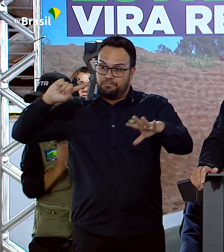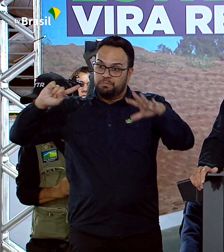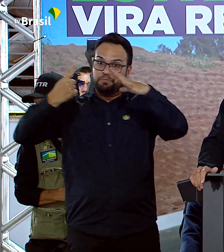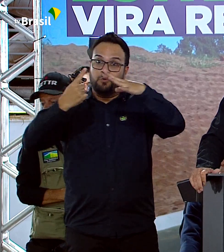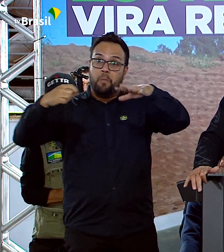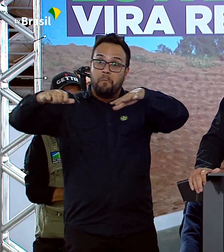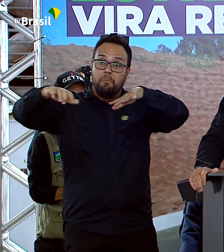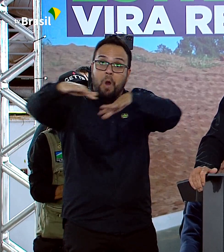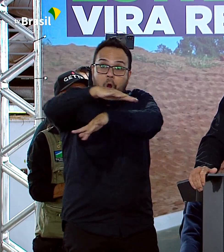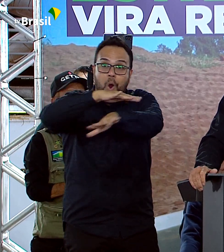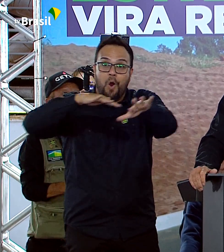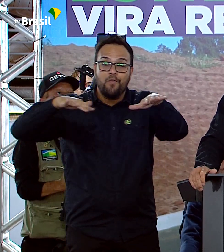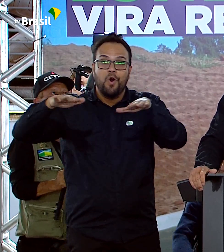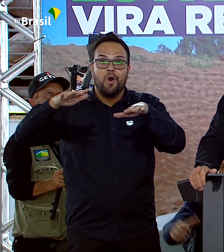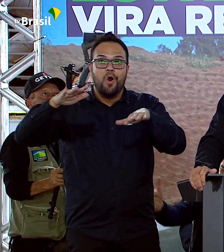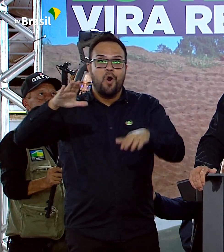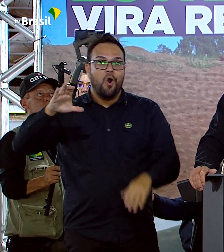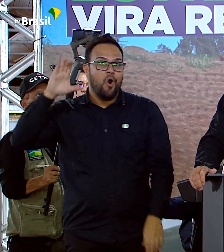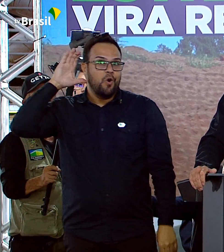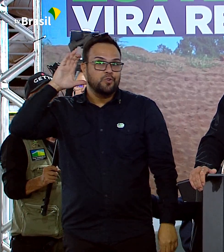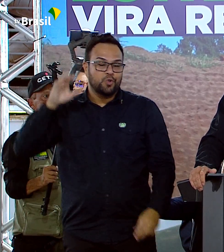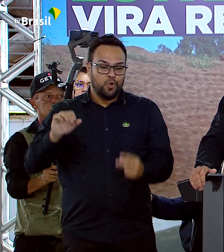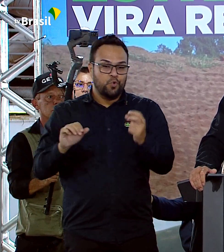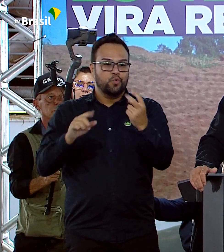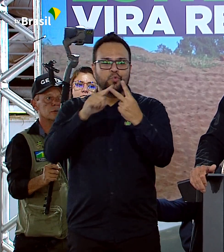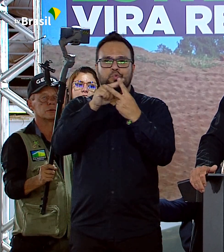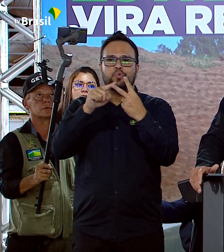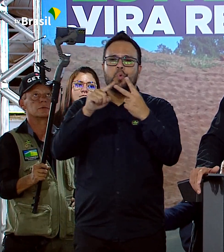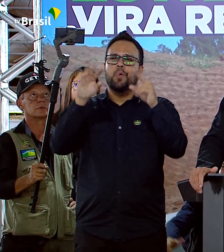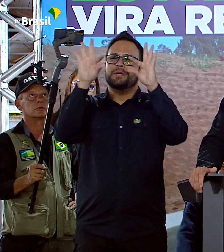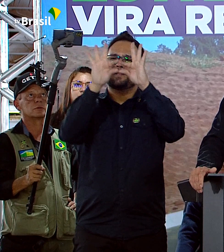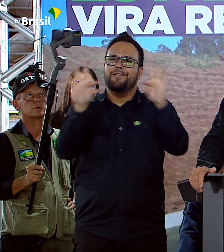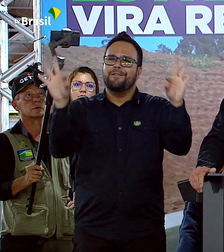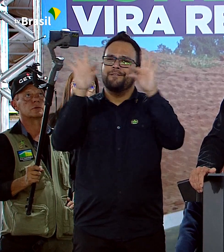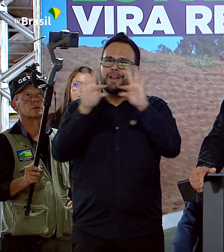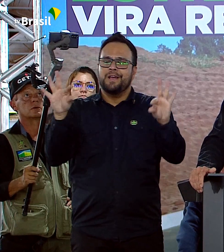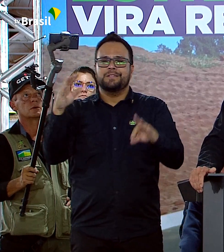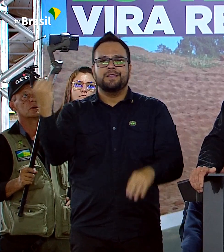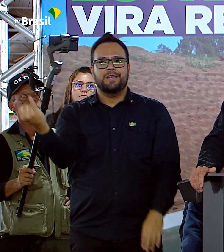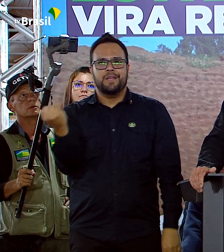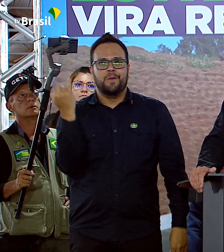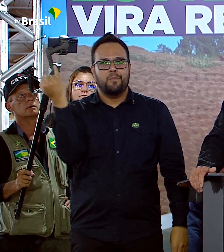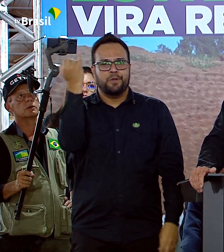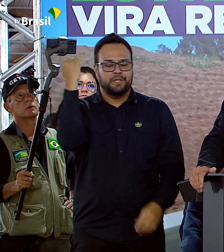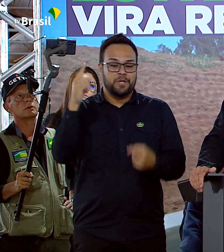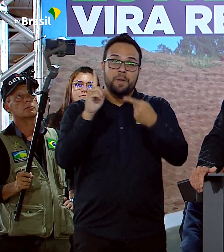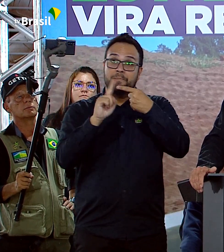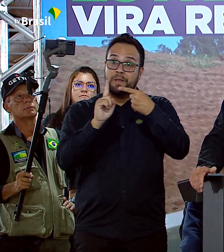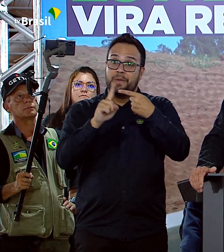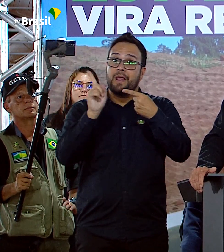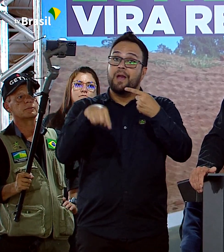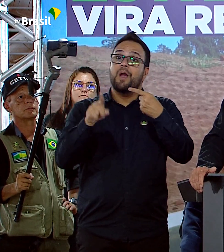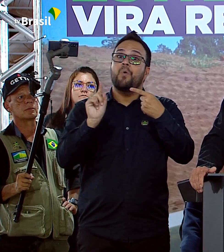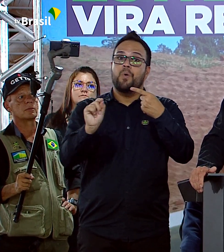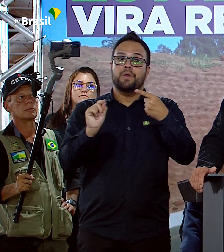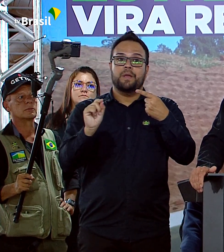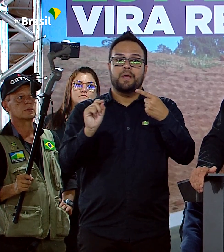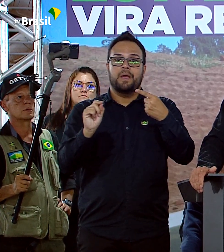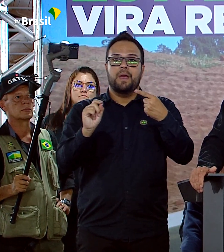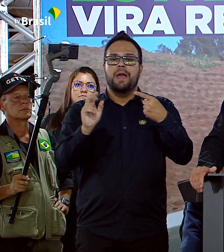escutar duas frases bastante importantes. A primeira é não